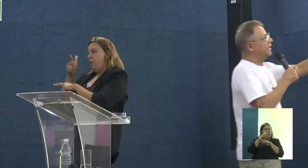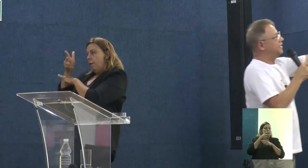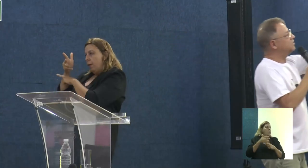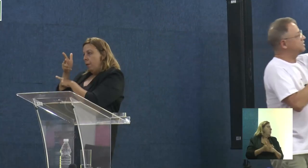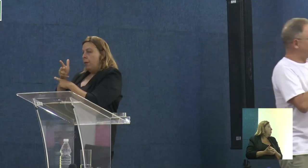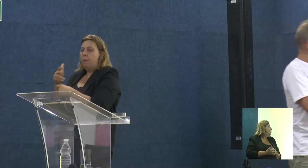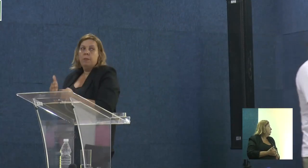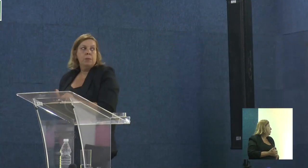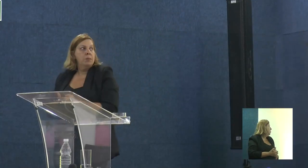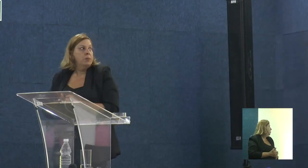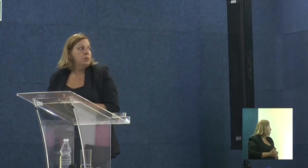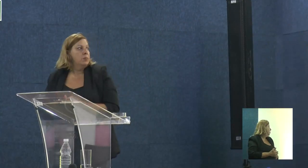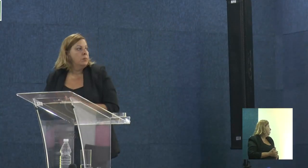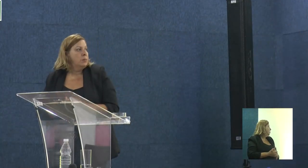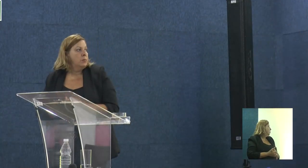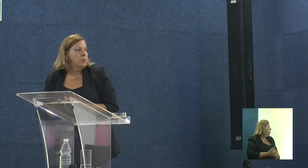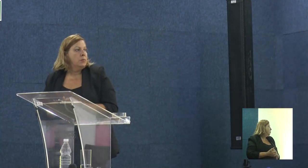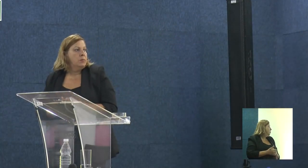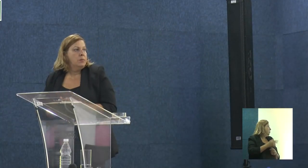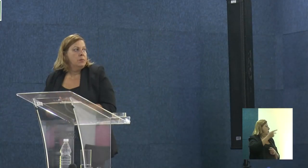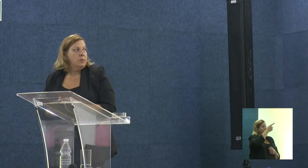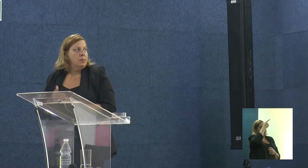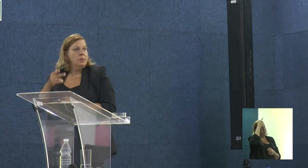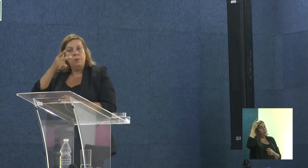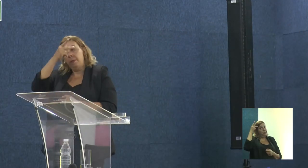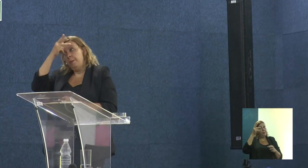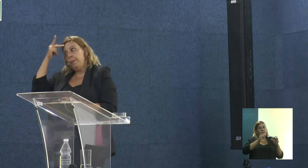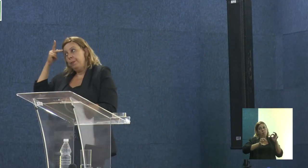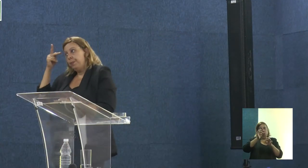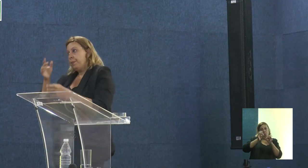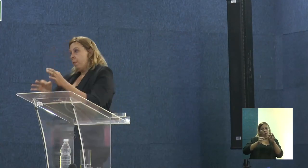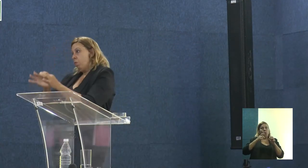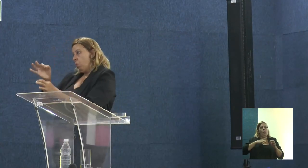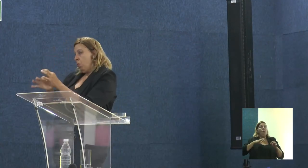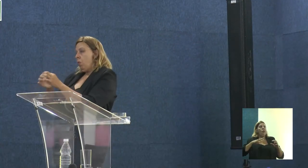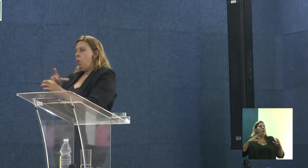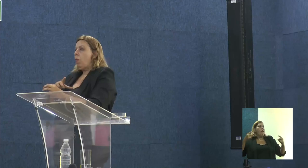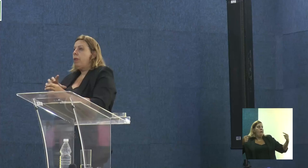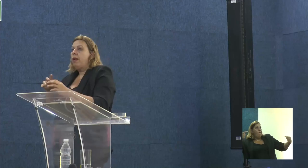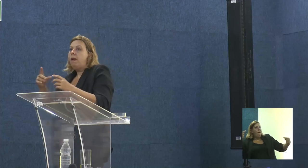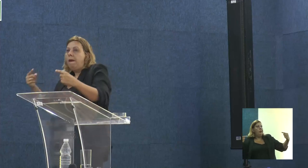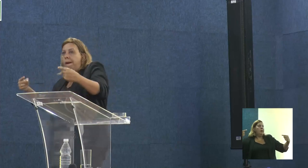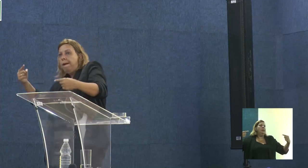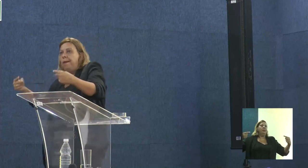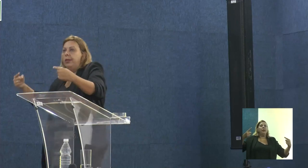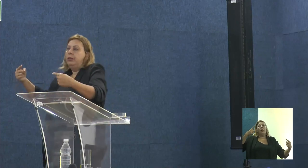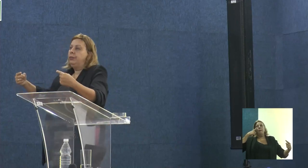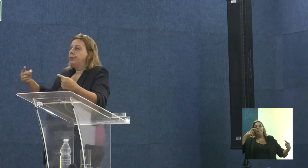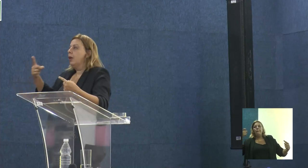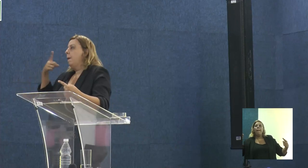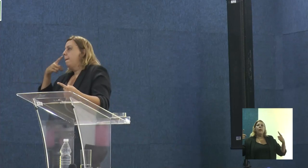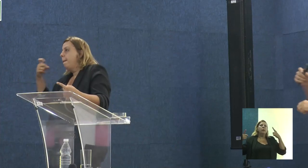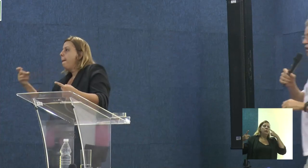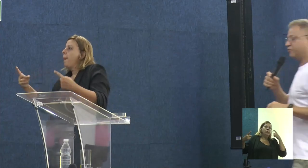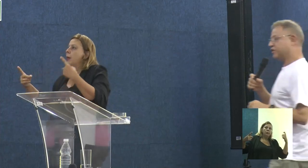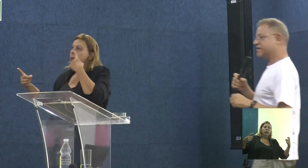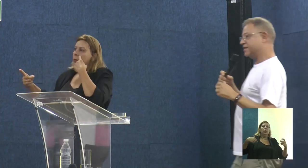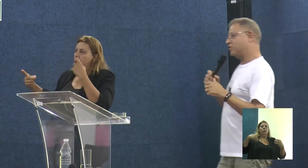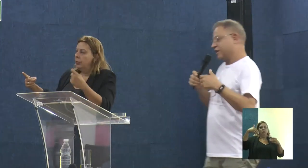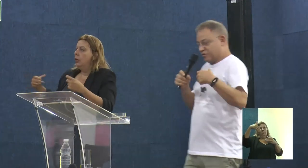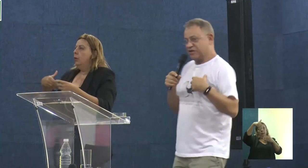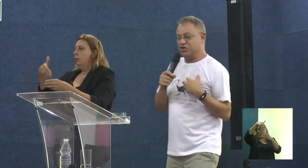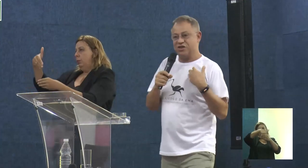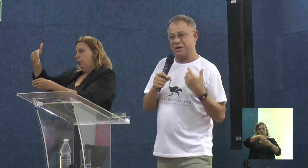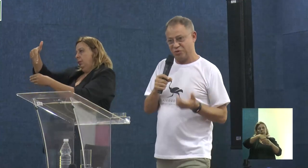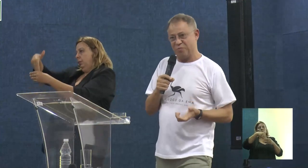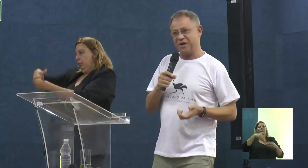E aí, aqui vocês estão vendo o júri, está vendo o pessoal defendendo, todo mundo empolgado e tal, e é muito interessante isso. E é claro que a